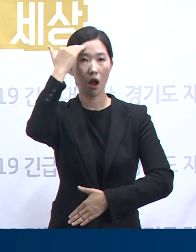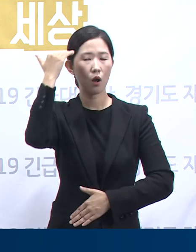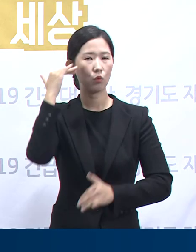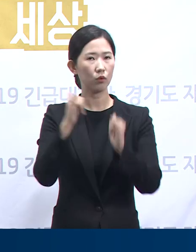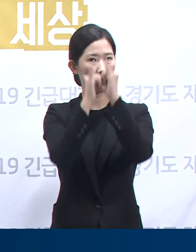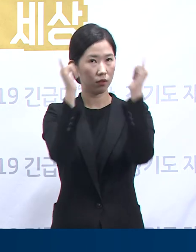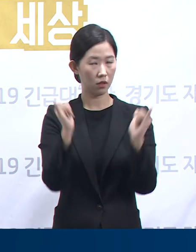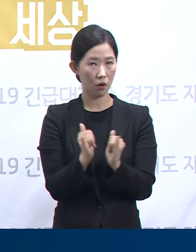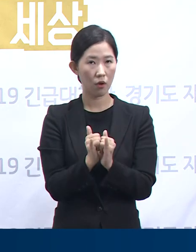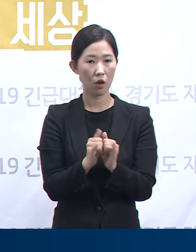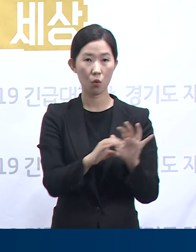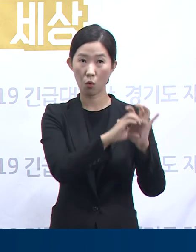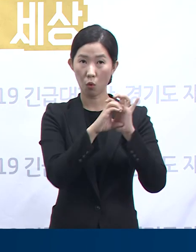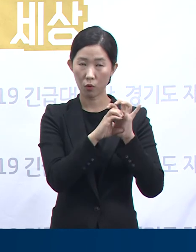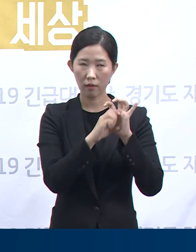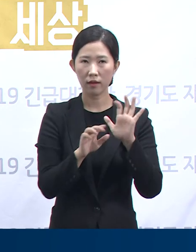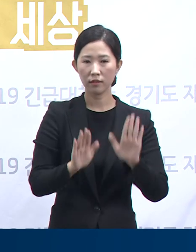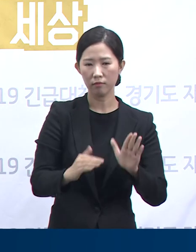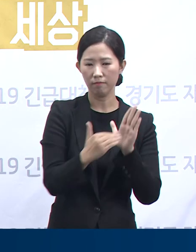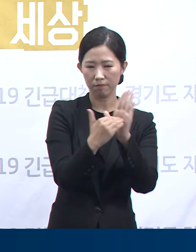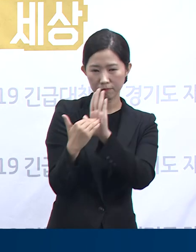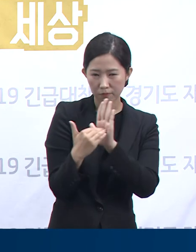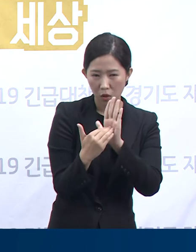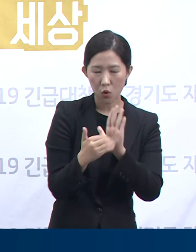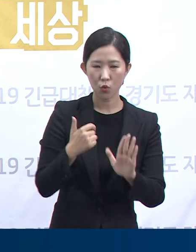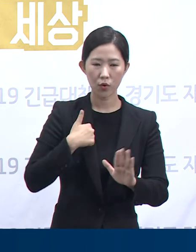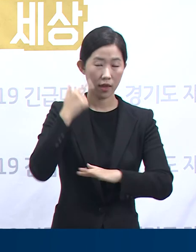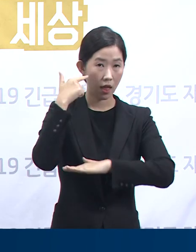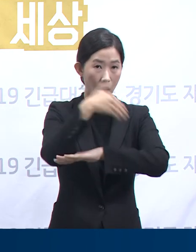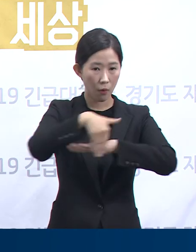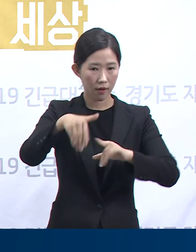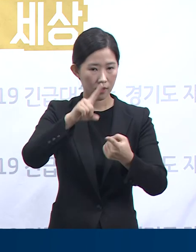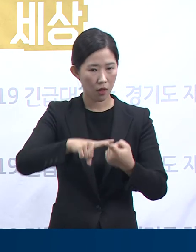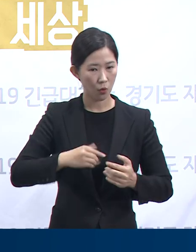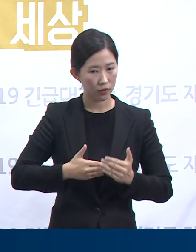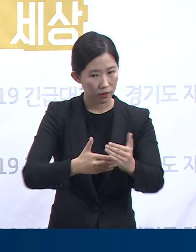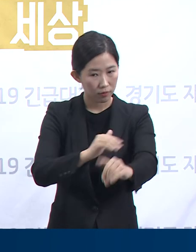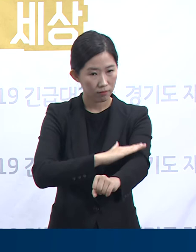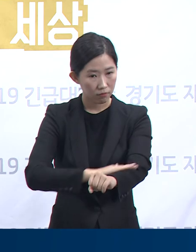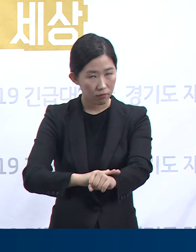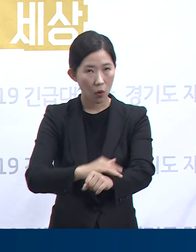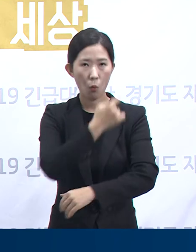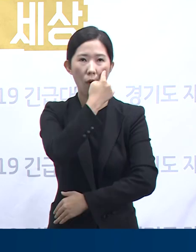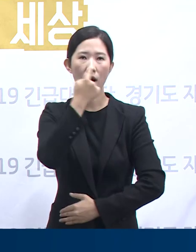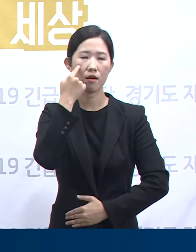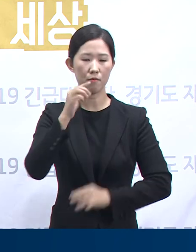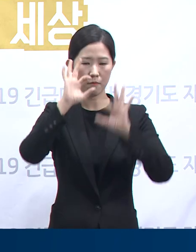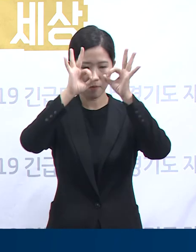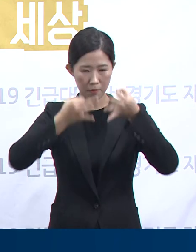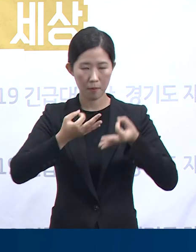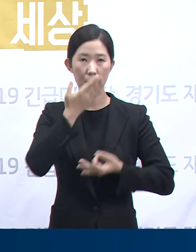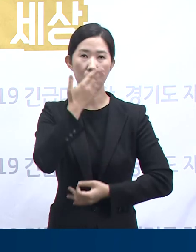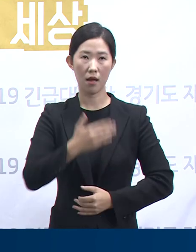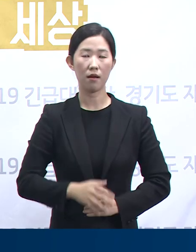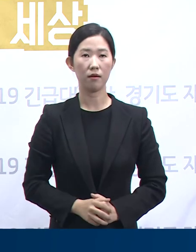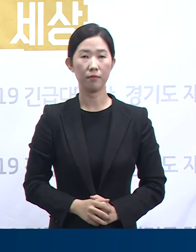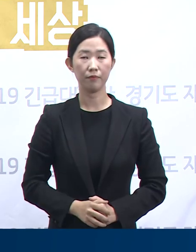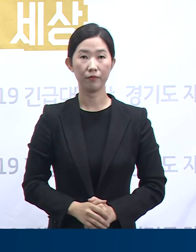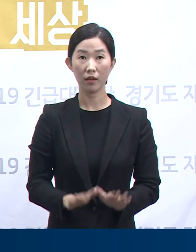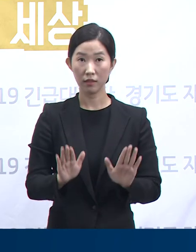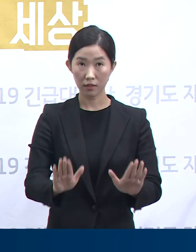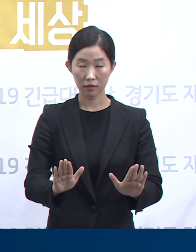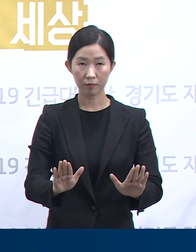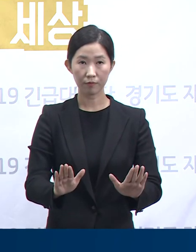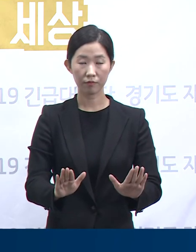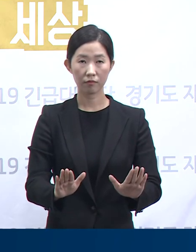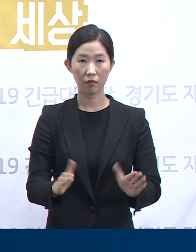우리가 기도한 바대로 계획대로 실행되고 있는지를 가늠하게 도와줍니다. 보시듯 우리의 방역은